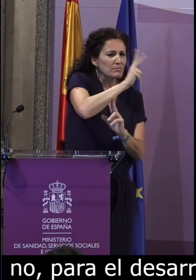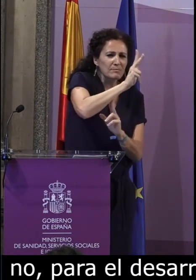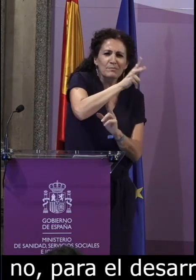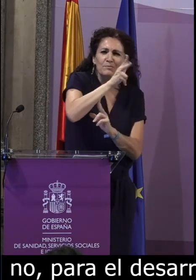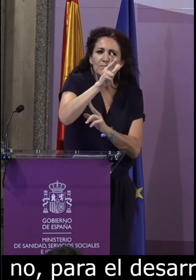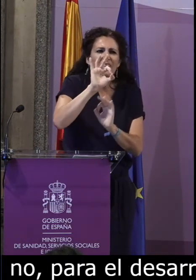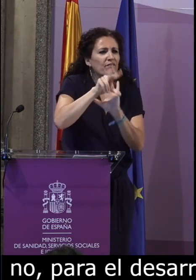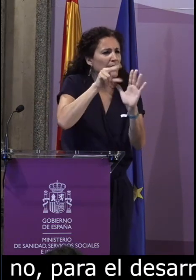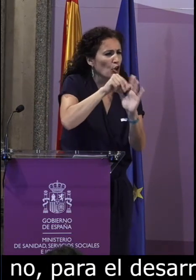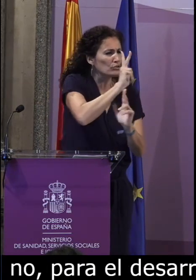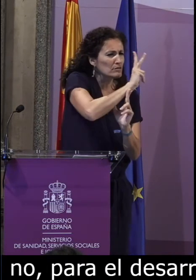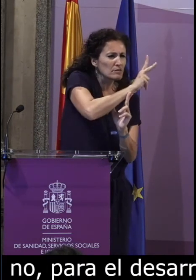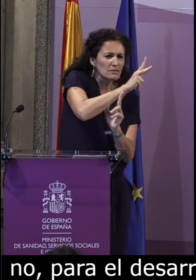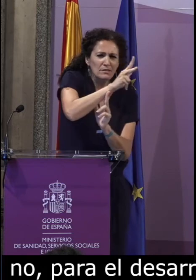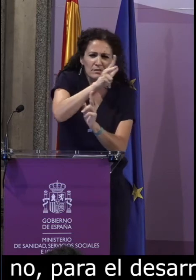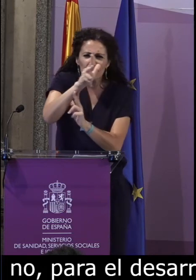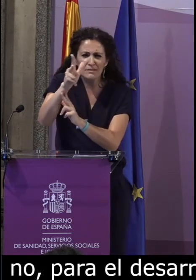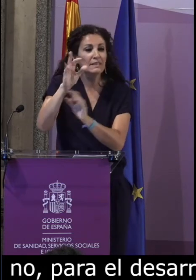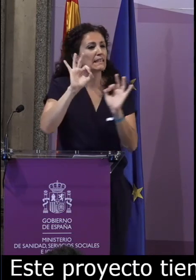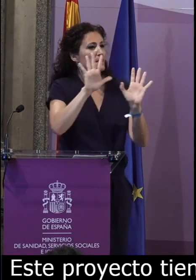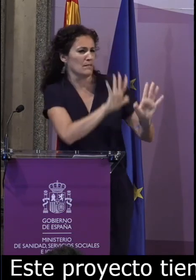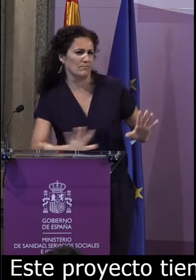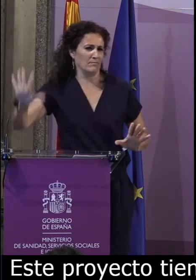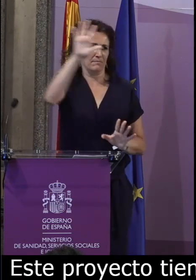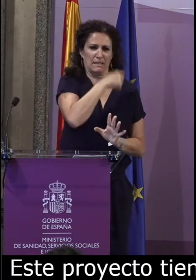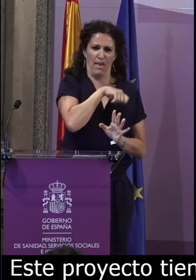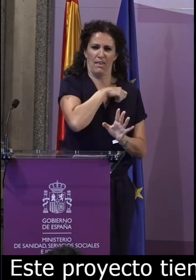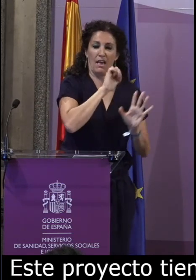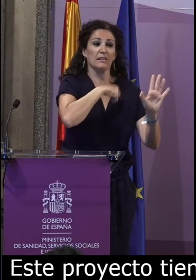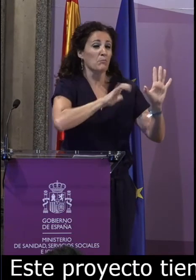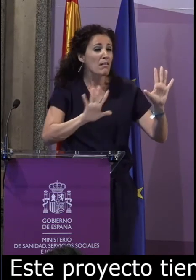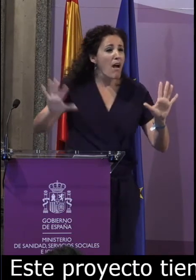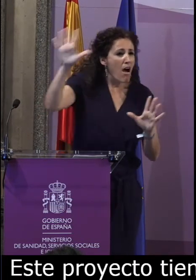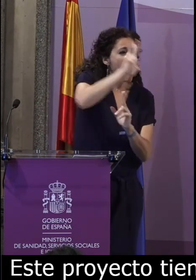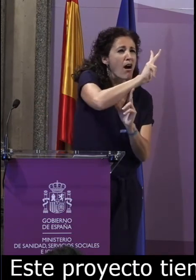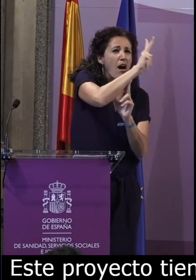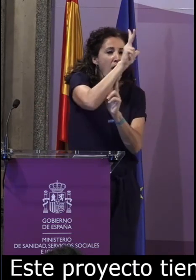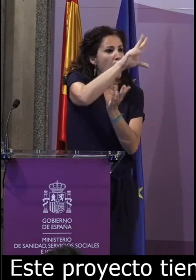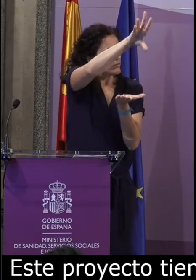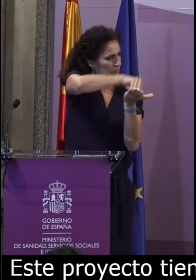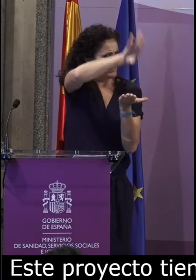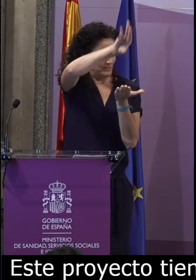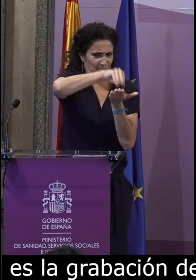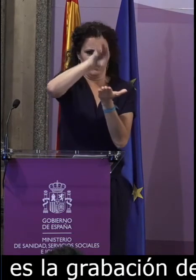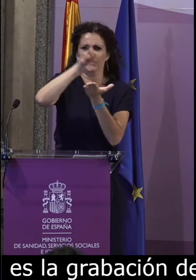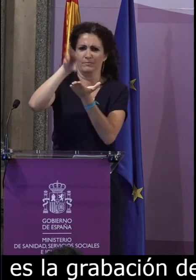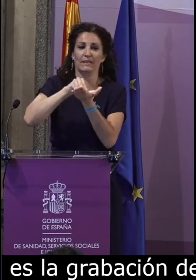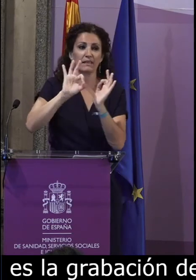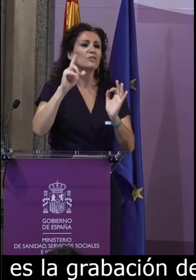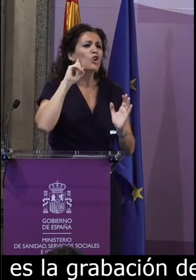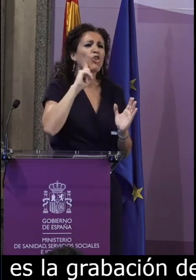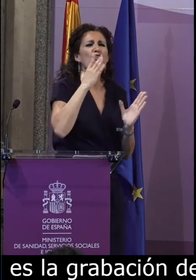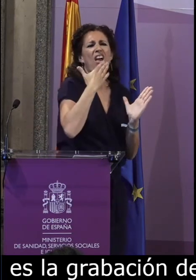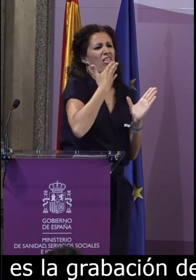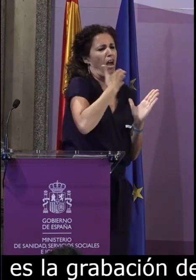fundamental, que es la grabación de diferentes vídeos en todo el territorio español, la recopilación de